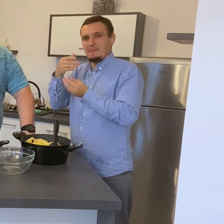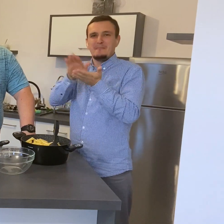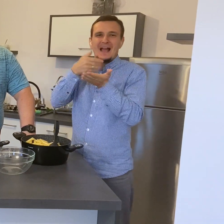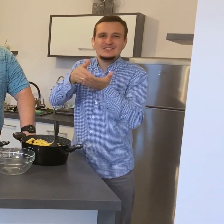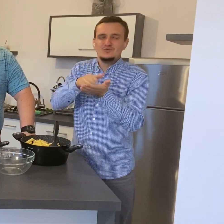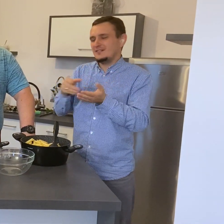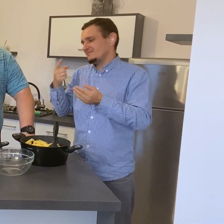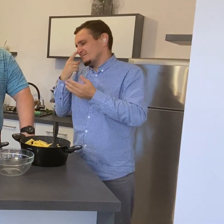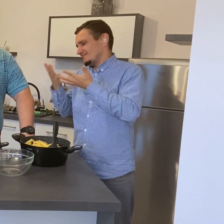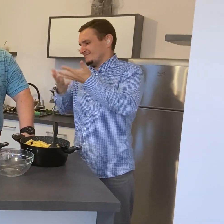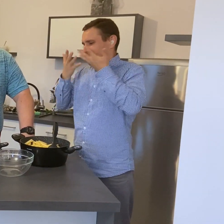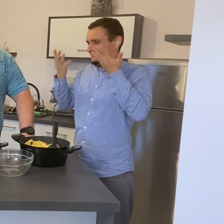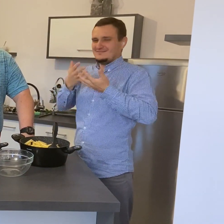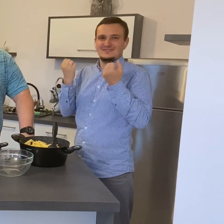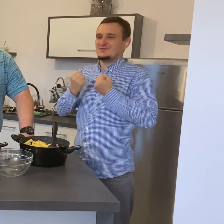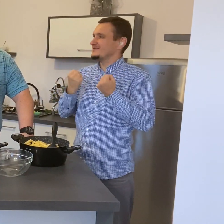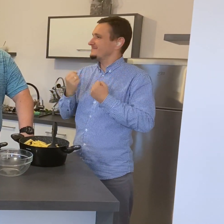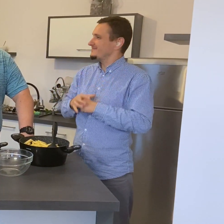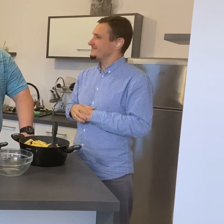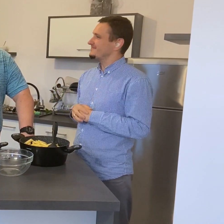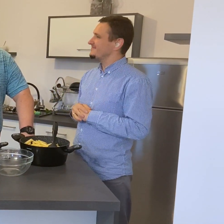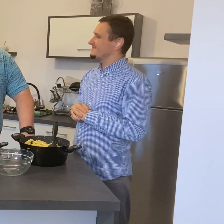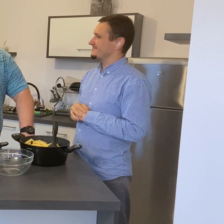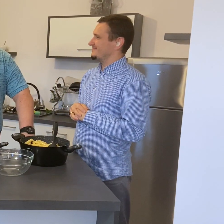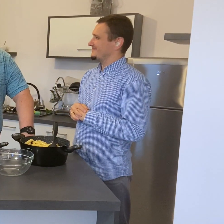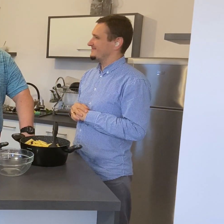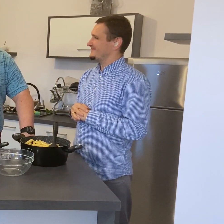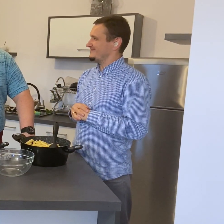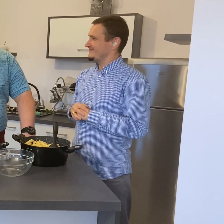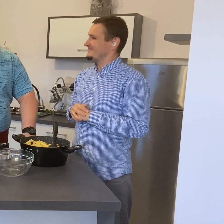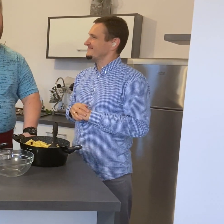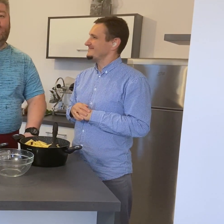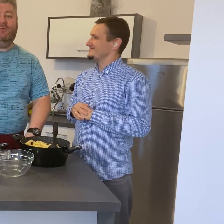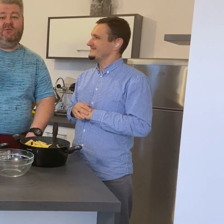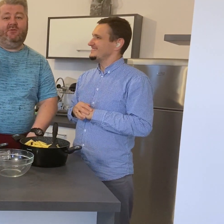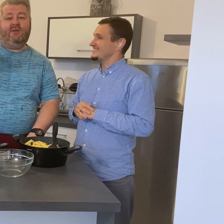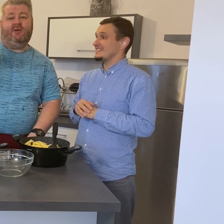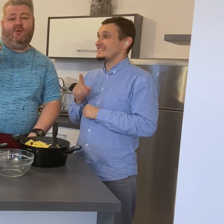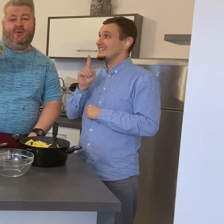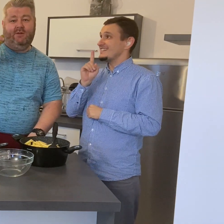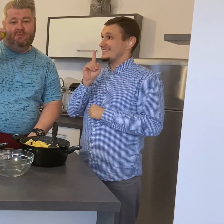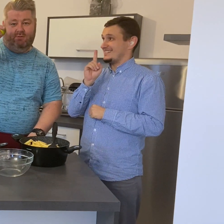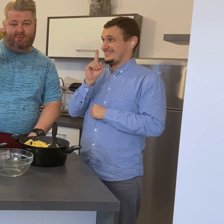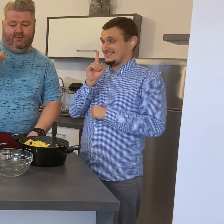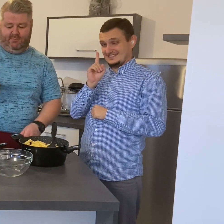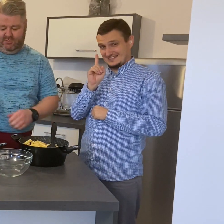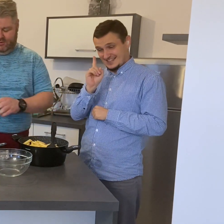nie będę sobą tego nie udziwnił, dodam jeszcze 4 krople soku z limonkiem.